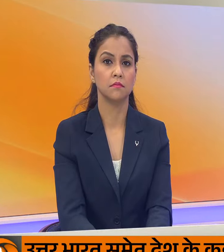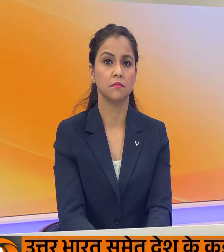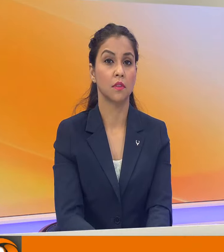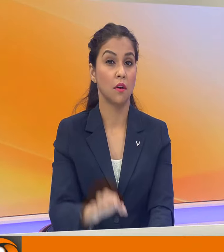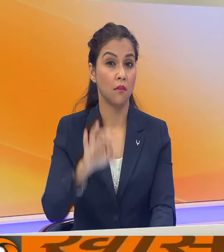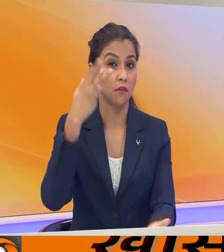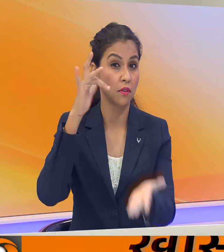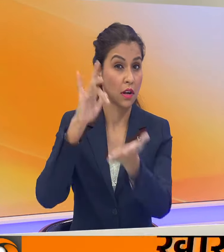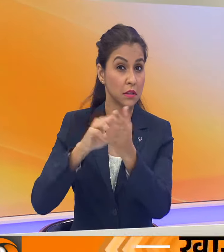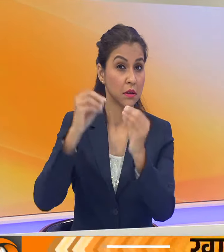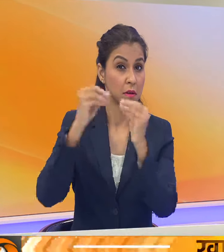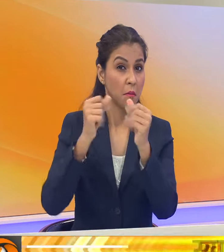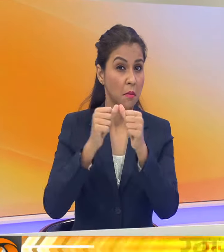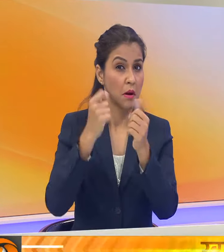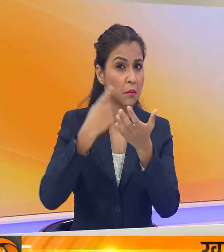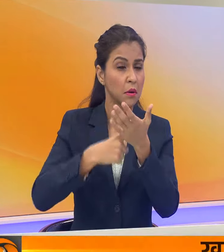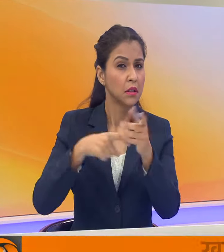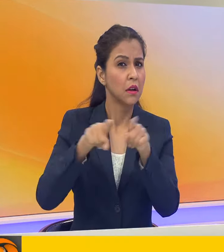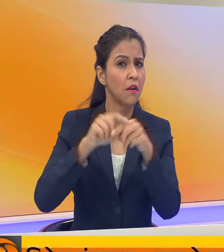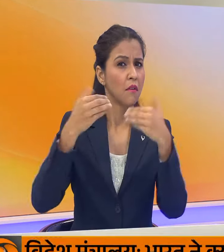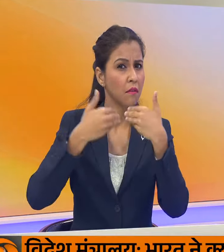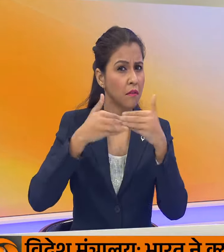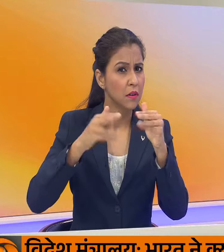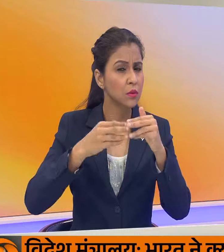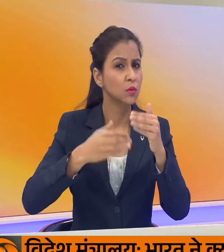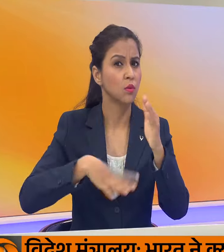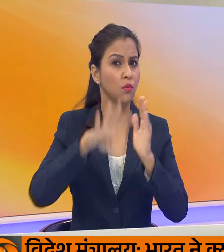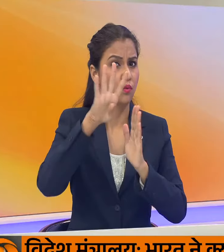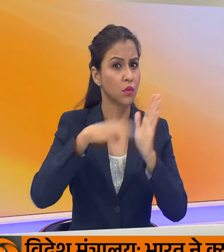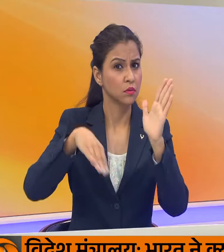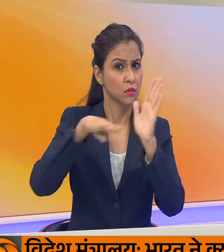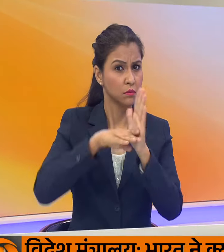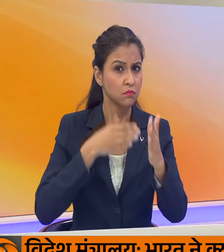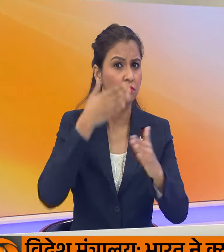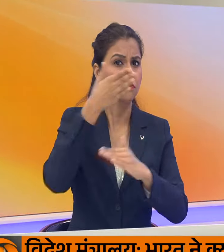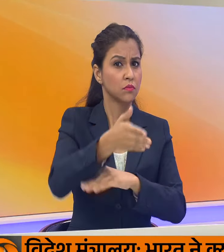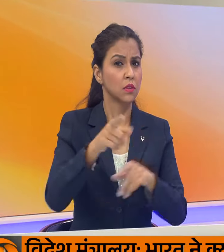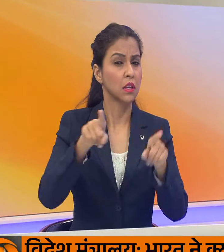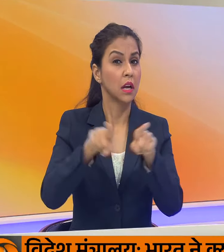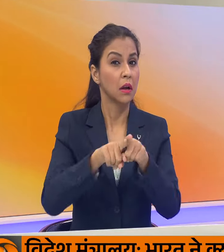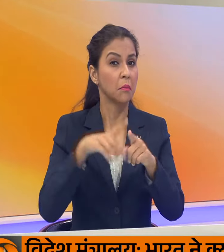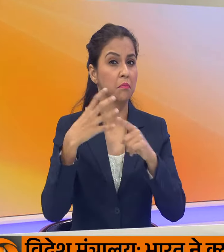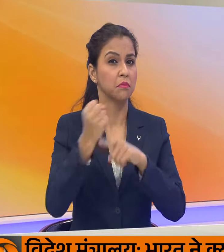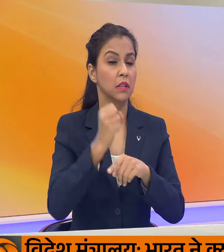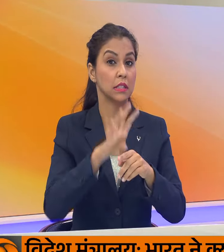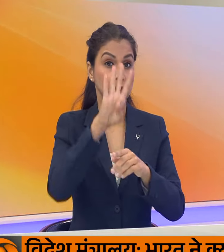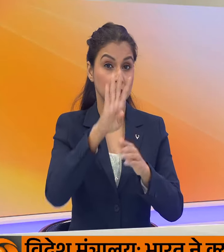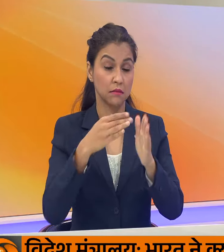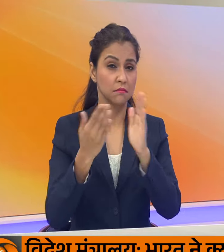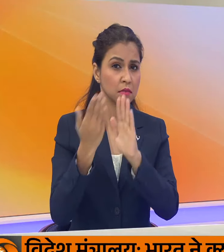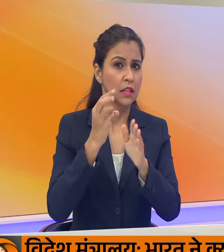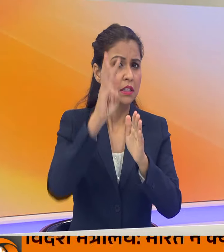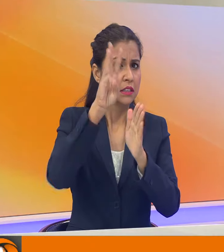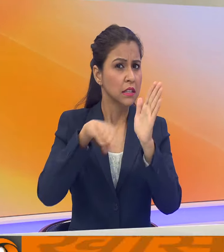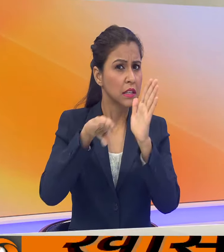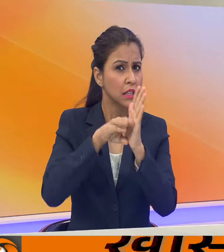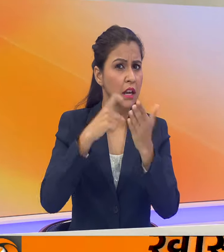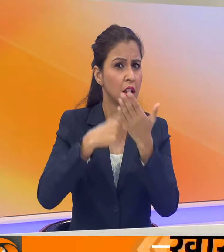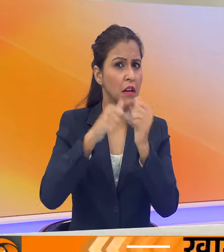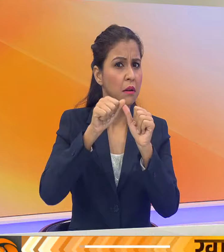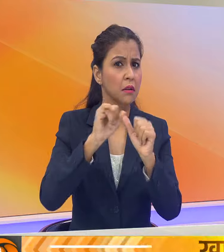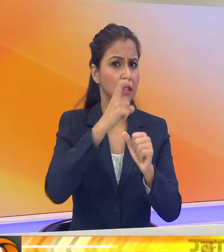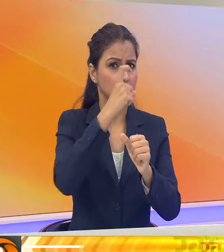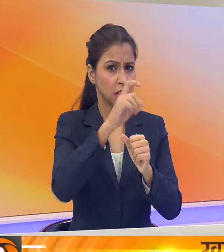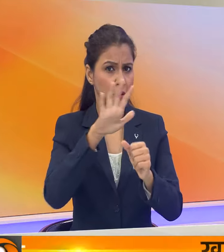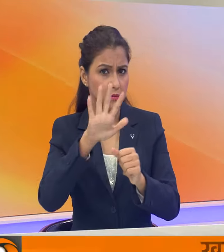फ्रांस की बारवरा ग्रेचेवा ने फ्रैंच ओपन के चौटे दोर में प्रवेश किया ग्रेचेवा ने तीसरे दोर में एरेना कैमेलिया बेगो को